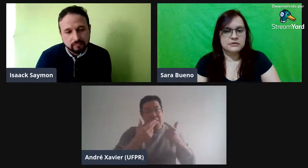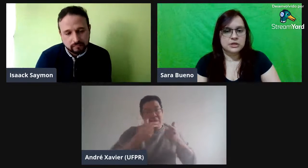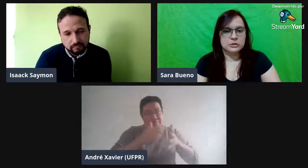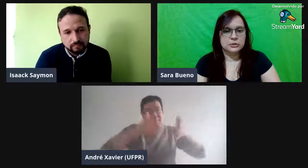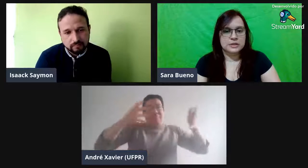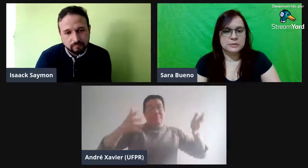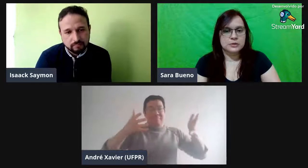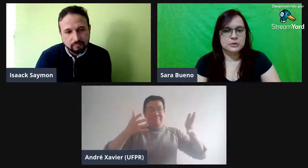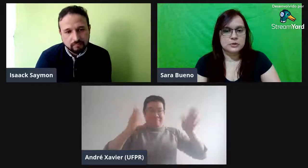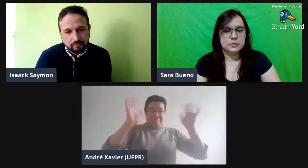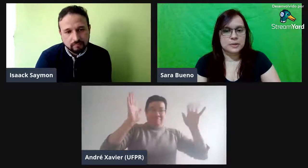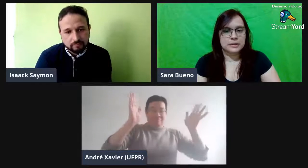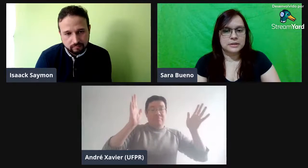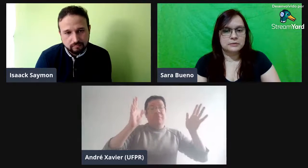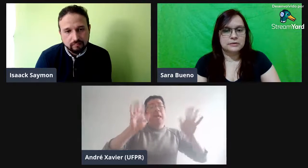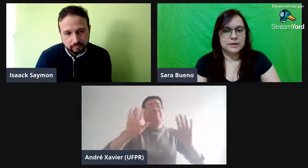fechados, por exemplo, as pessoas podem não ver,